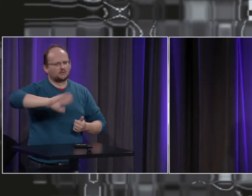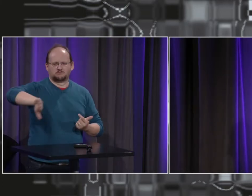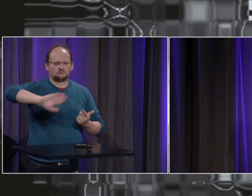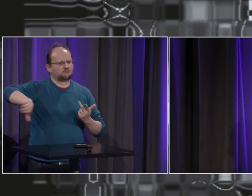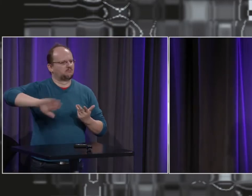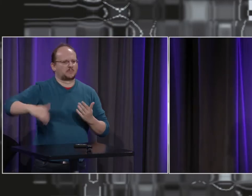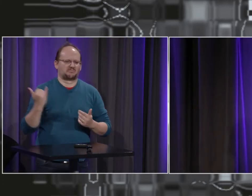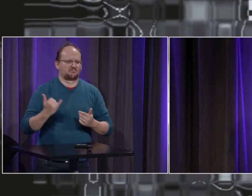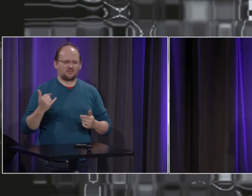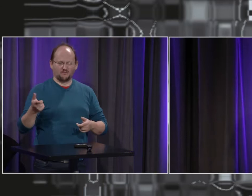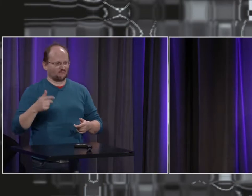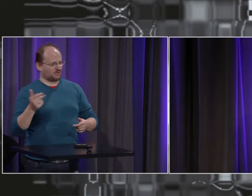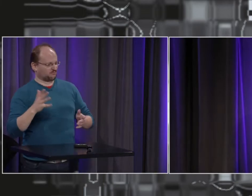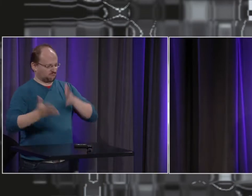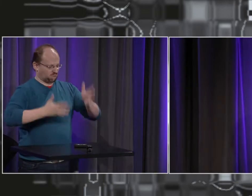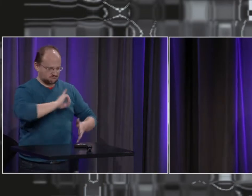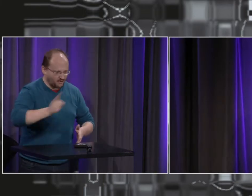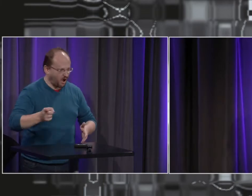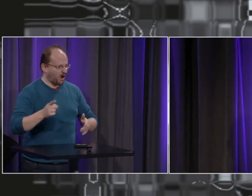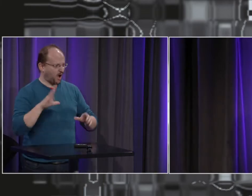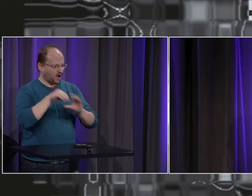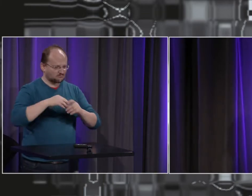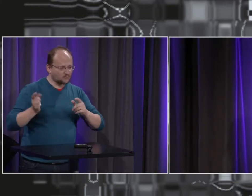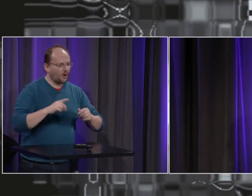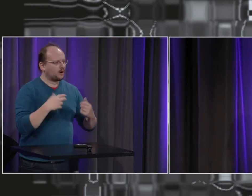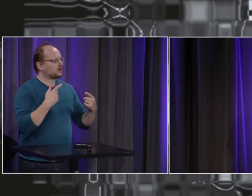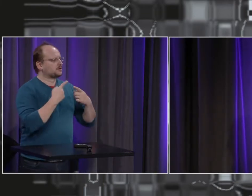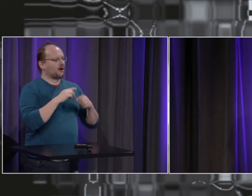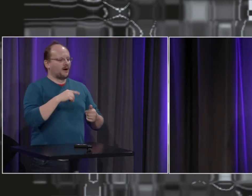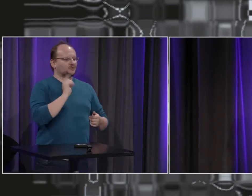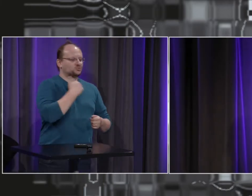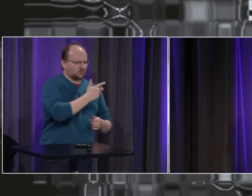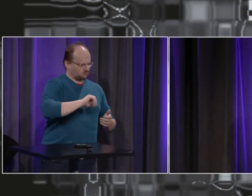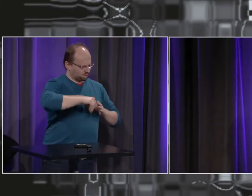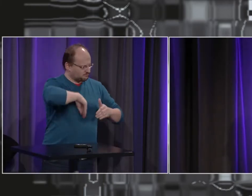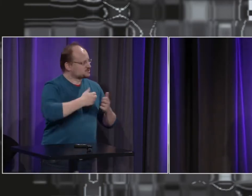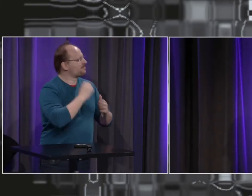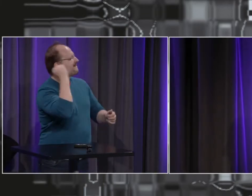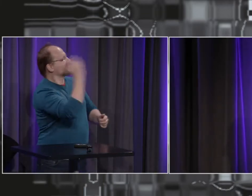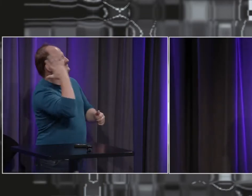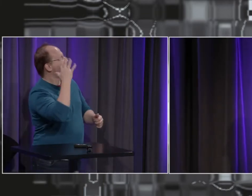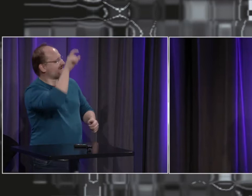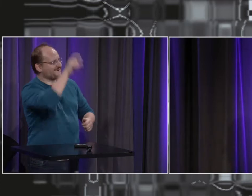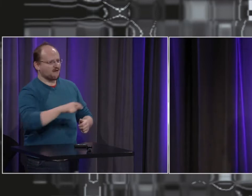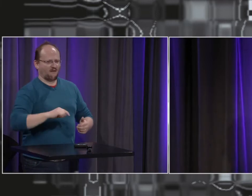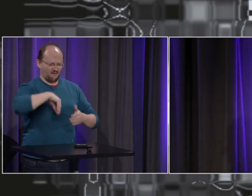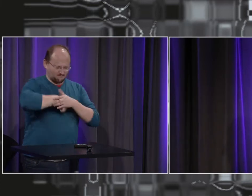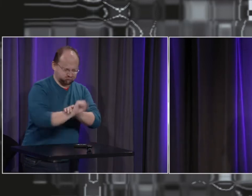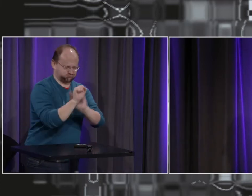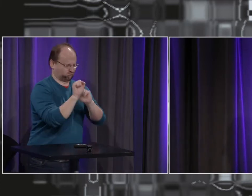identifiés comme sourds donc je les ai mis de côté parce qu'ils ne s'exprimaient pas en langue des signes alors par exemple quand on parle de